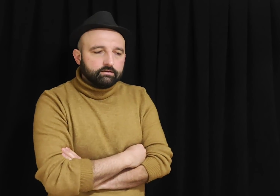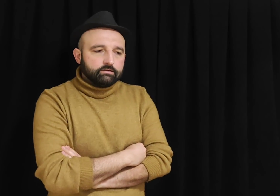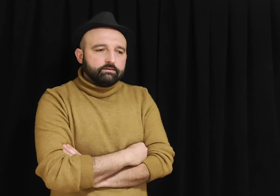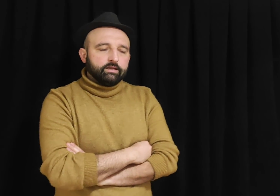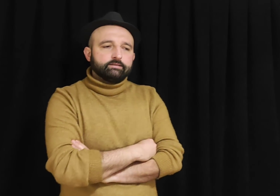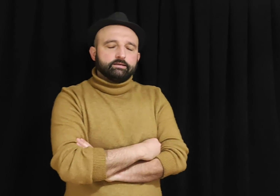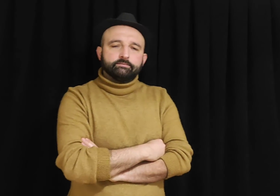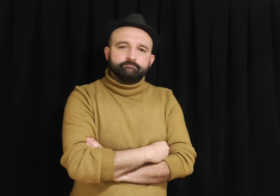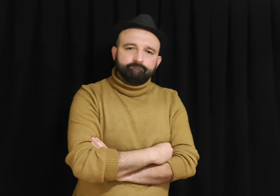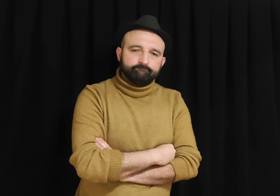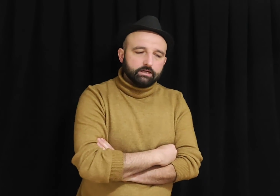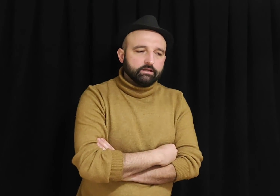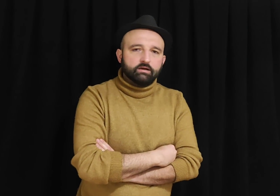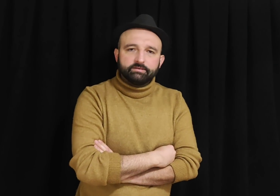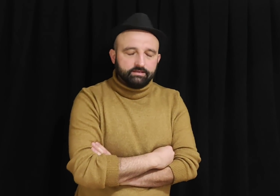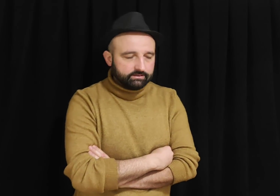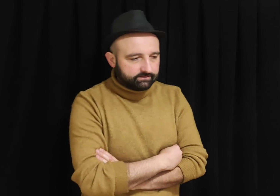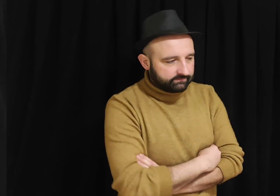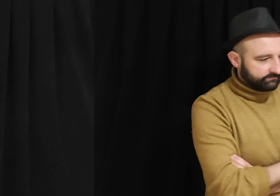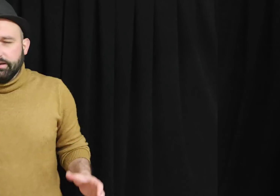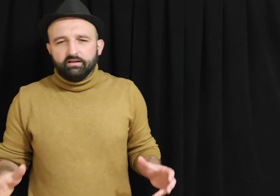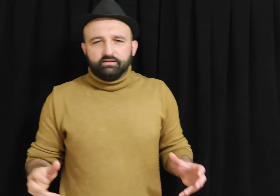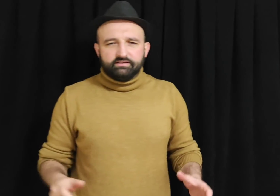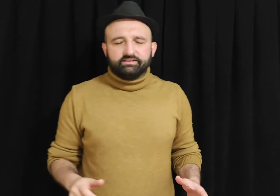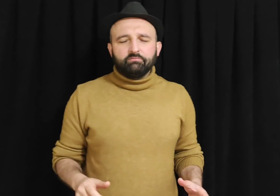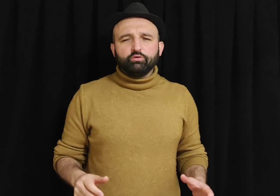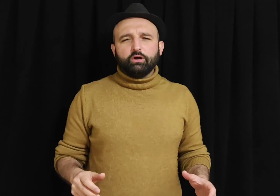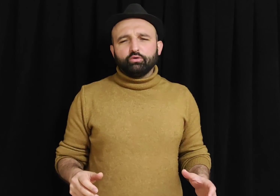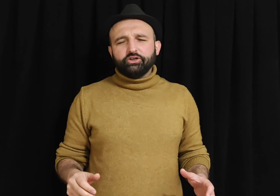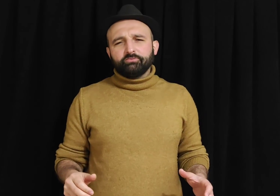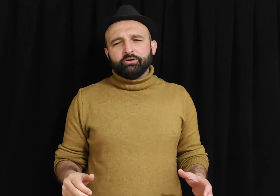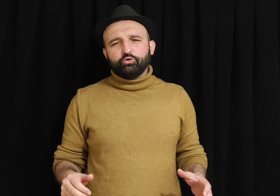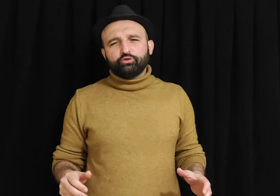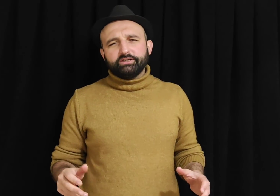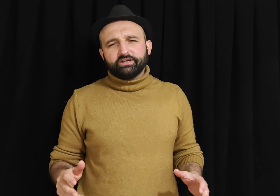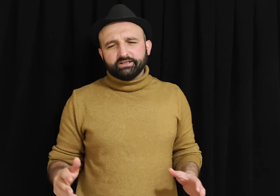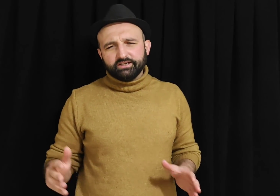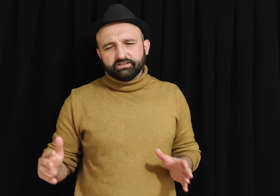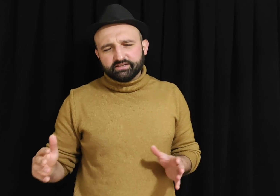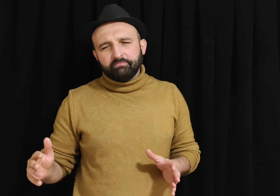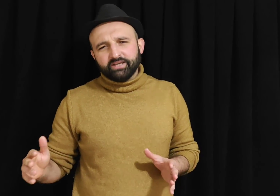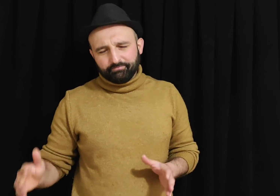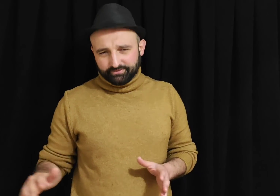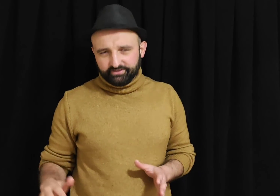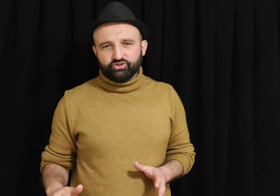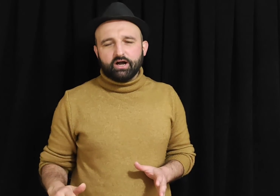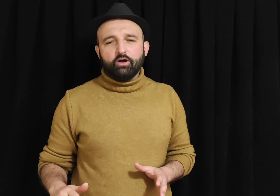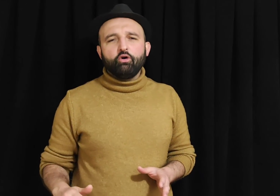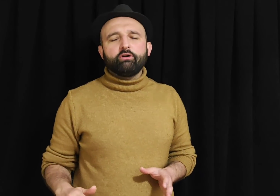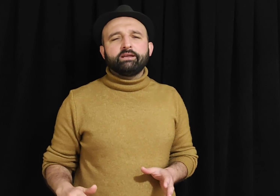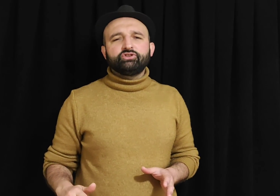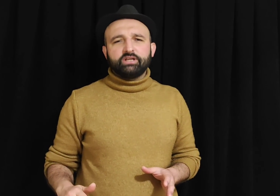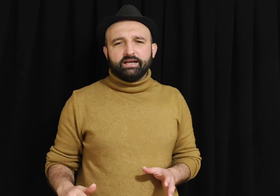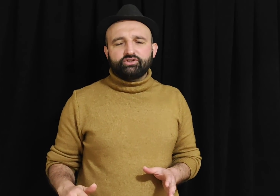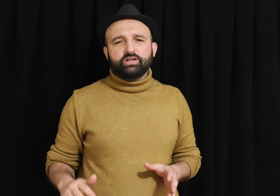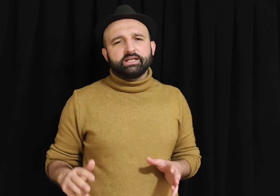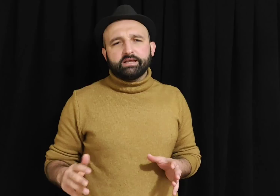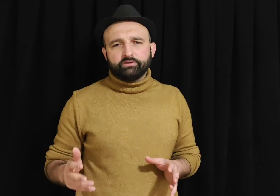Neyse. Allah rahmet eylesin. İstanbul'da ulaşıma yüzde kırklık zam yapılınca öğrenciler çileden